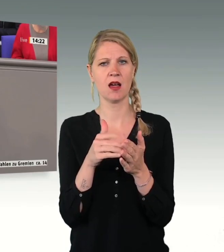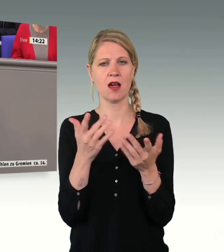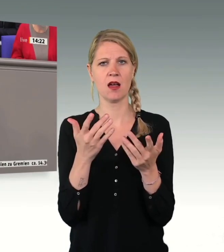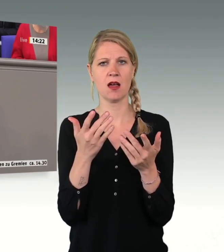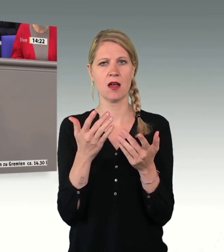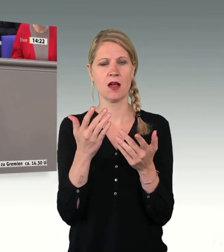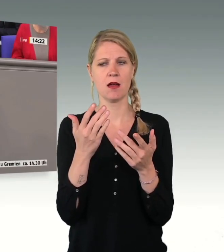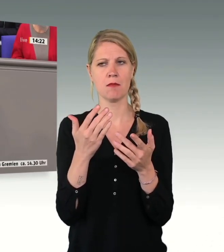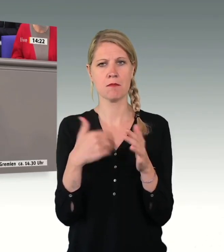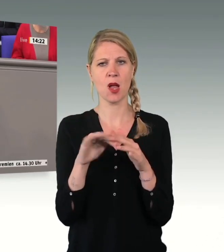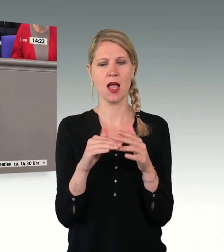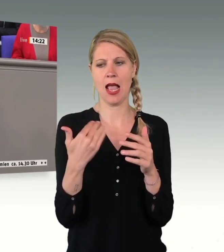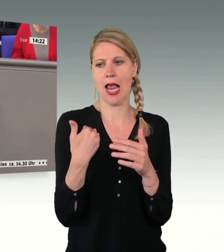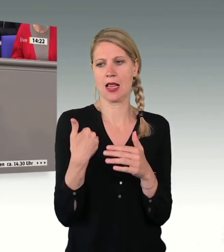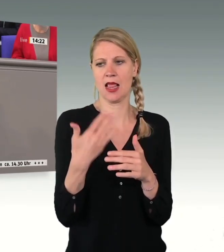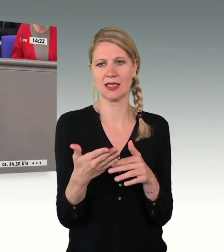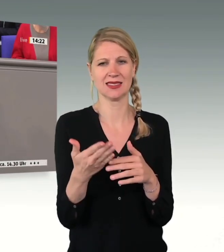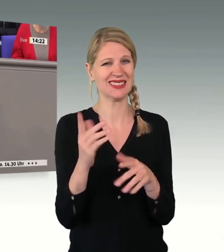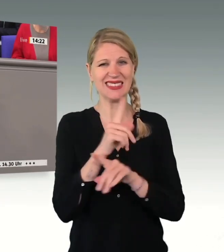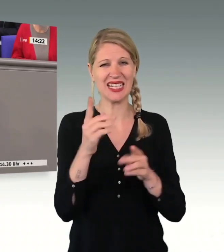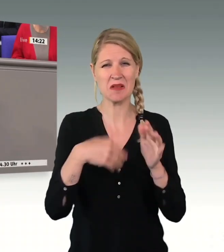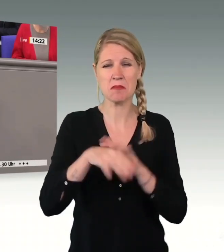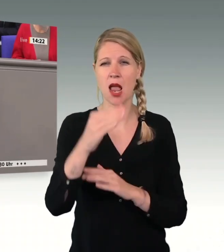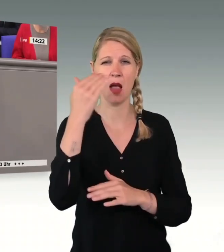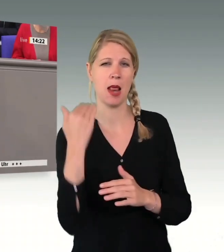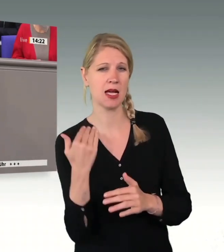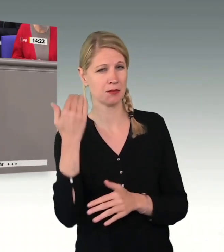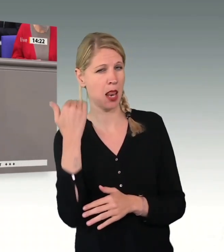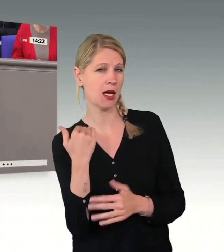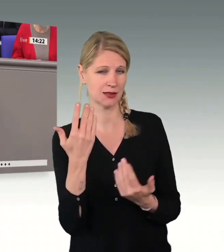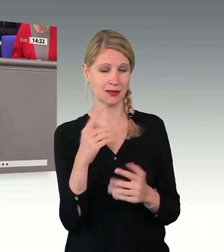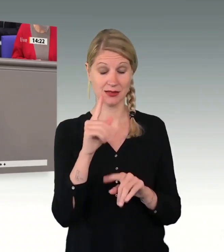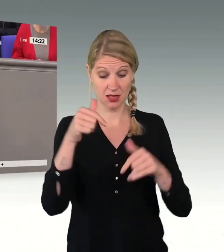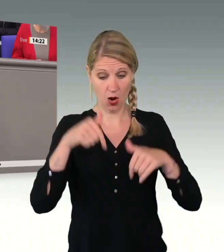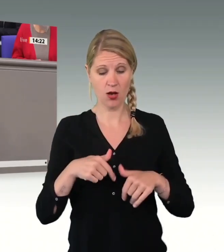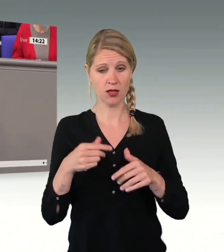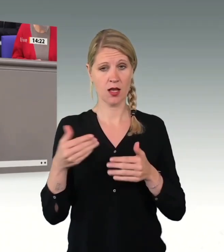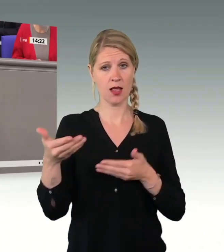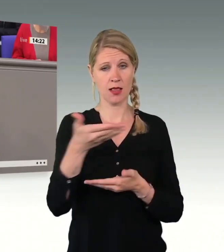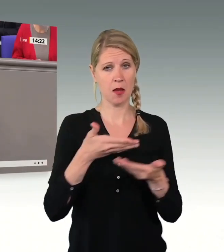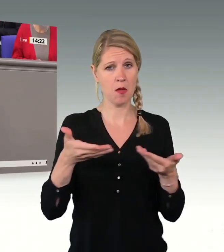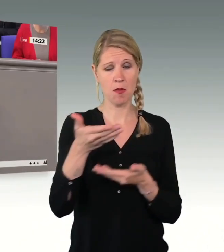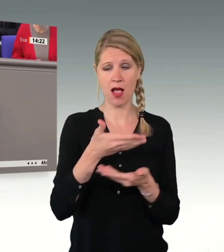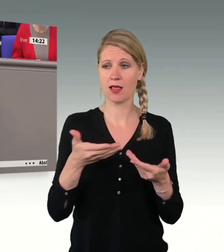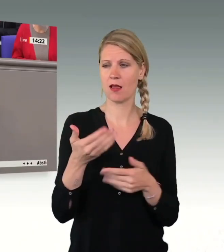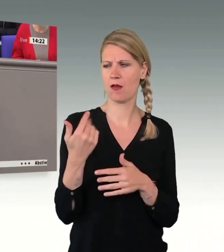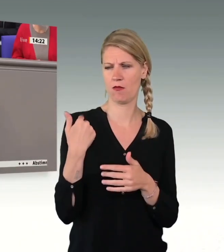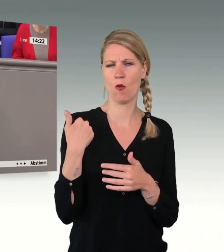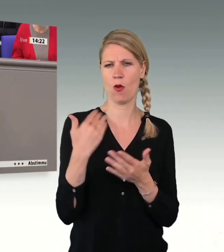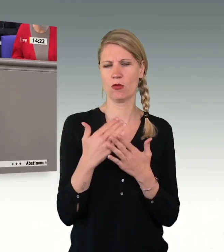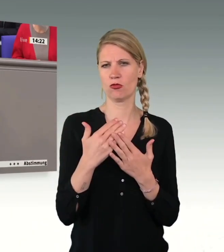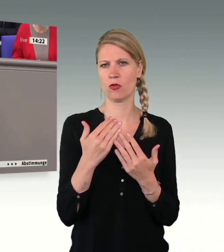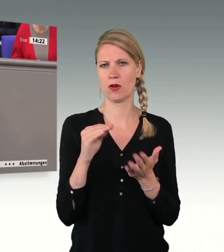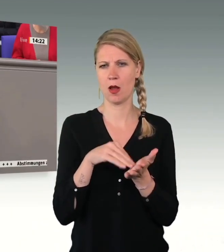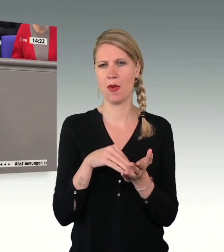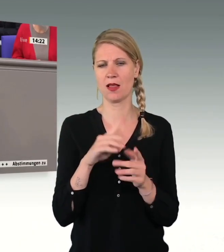zu belasten. Und ich finde, da sollten wir in der Debatte heute, das ist vorhin auch schon getan worden, heute